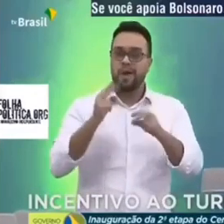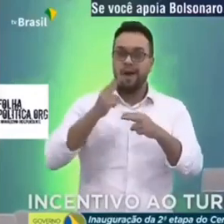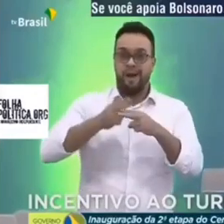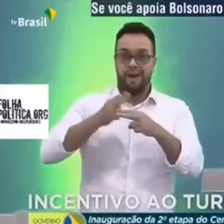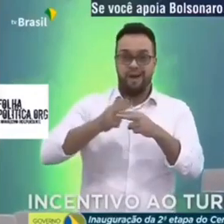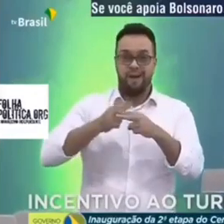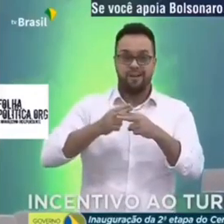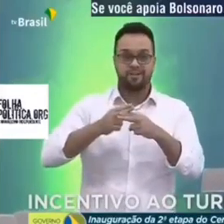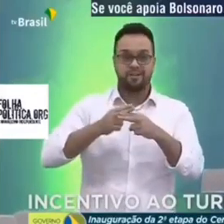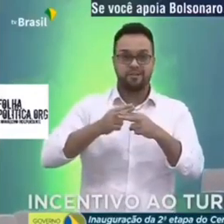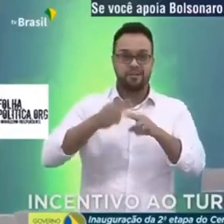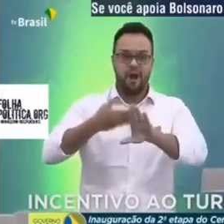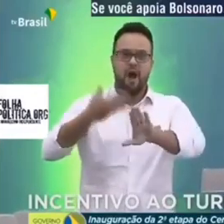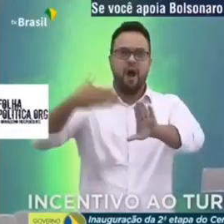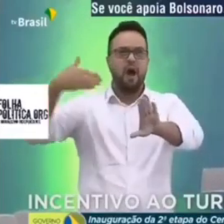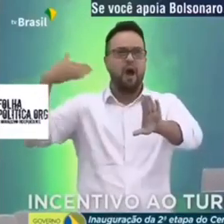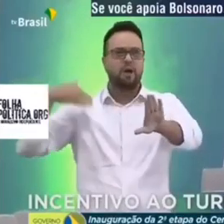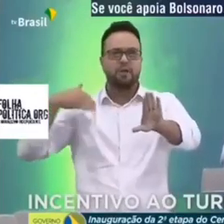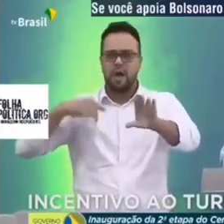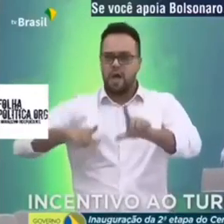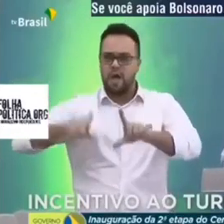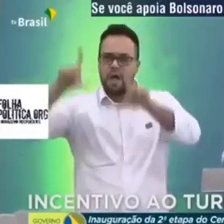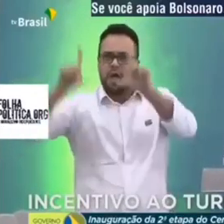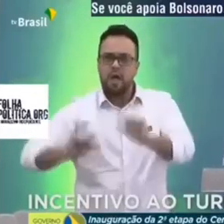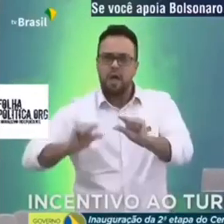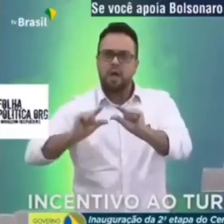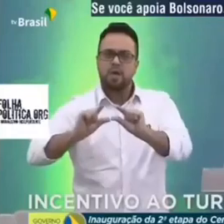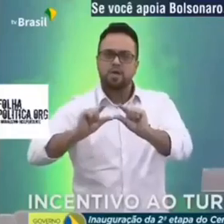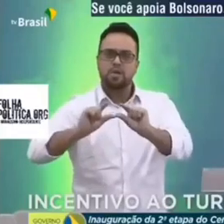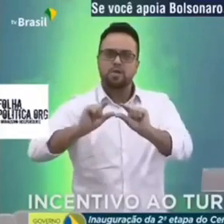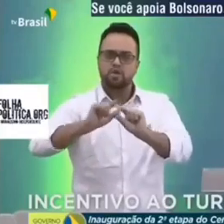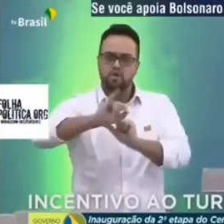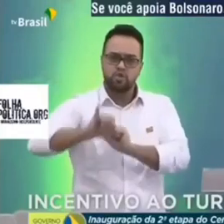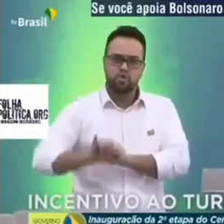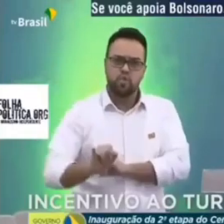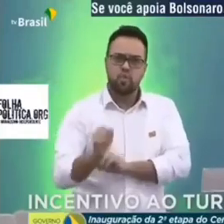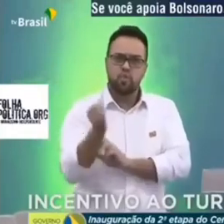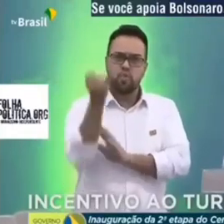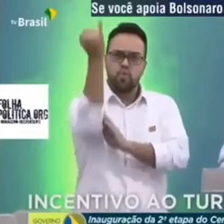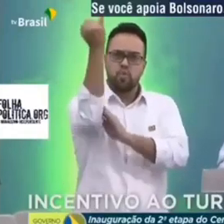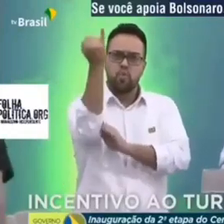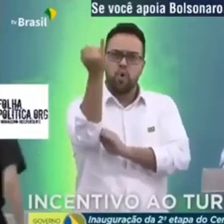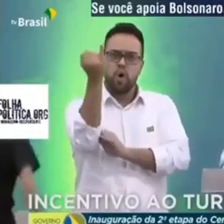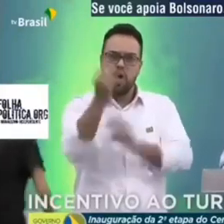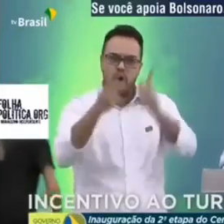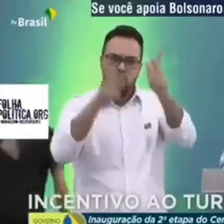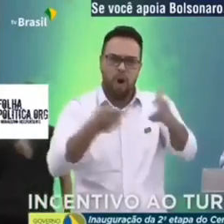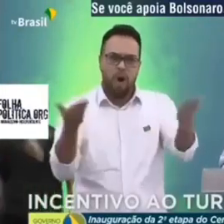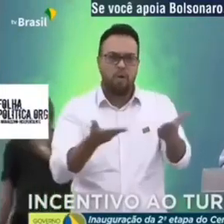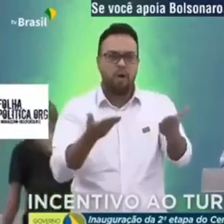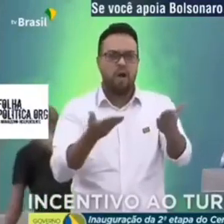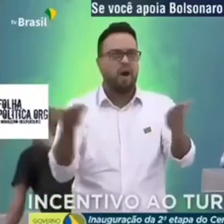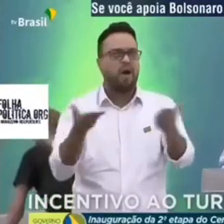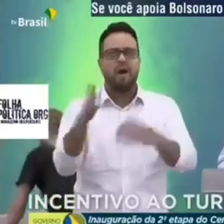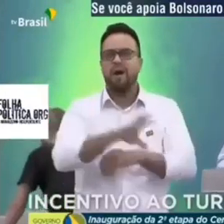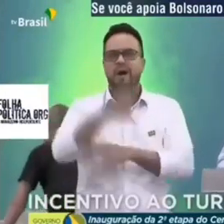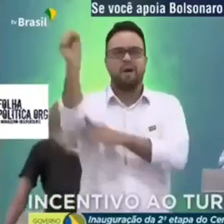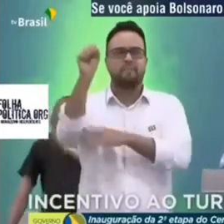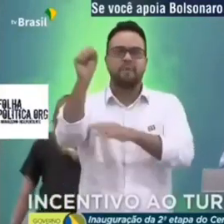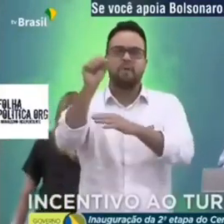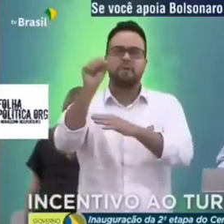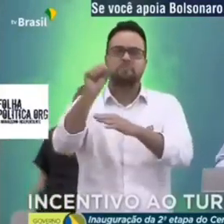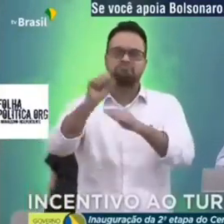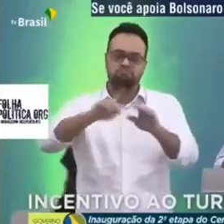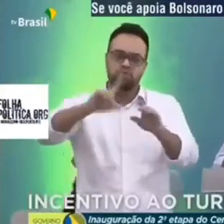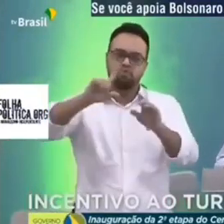nunca reduziu tantos juros nunca focou tanto nas pessoas mais humildes e é a primeira vez em dois anos e